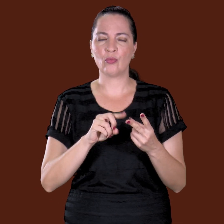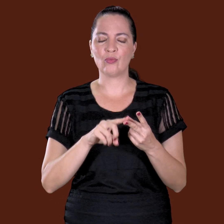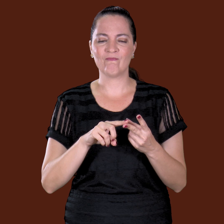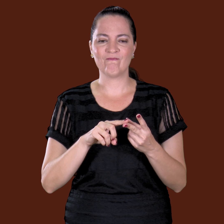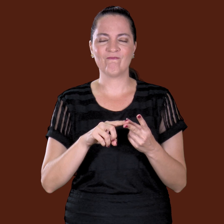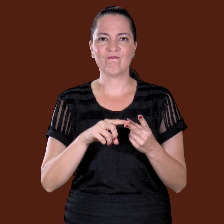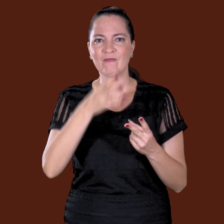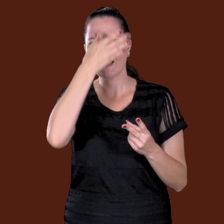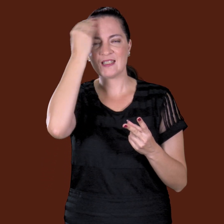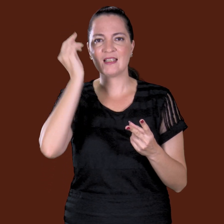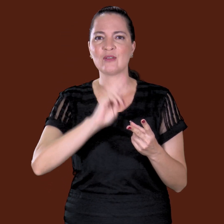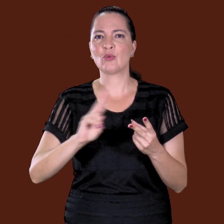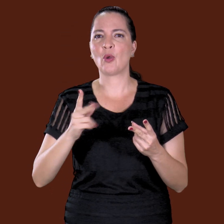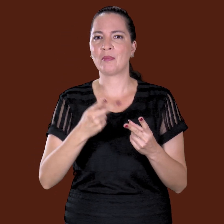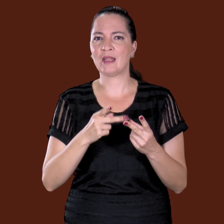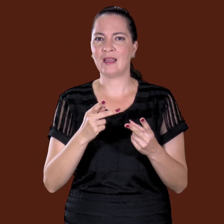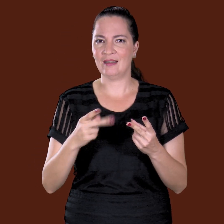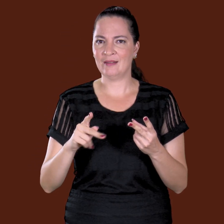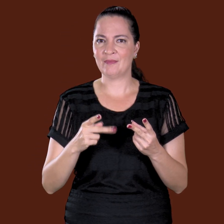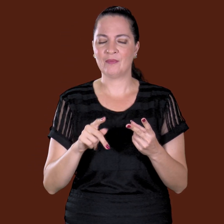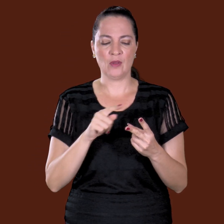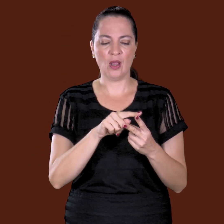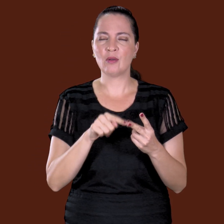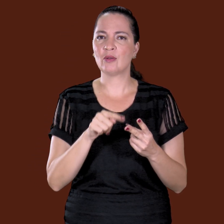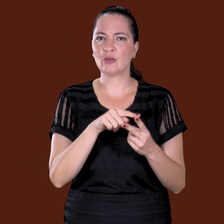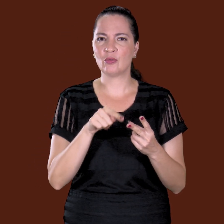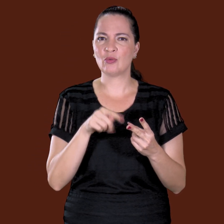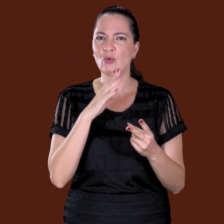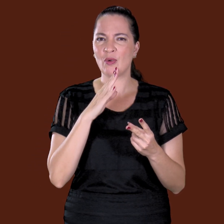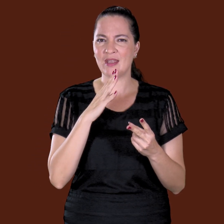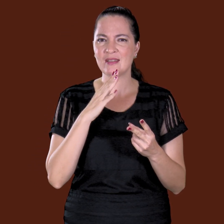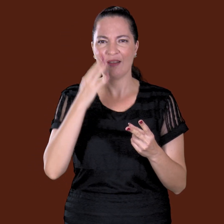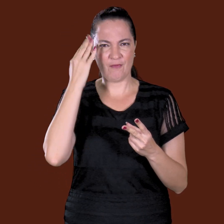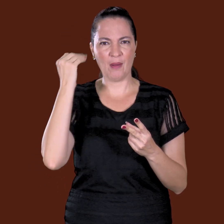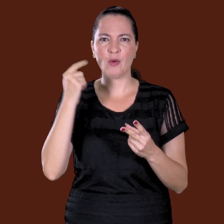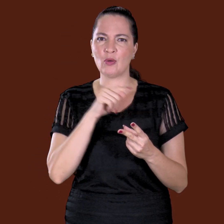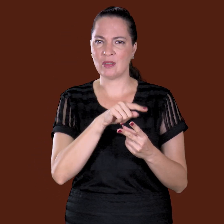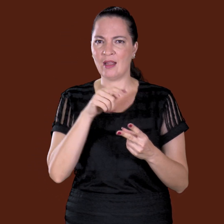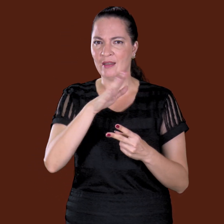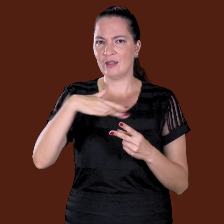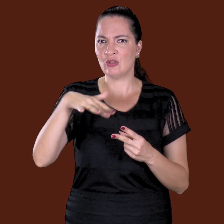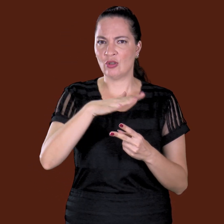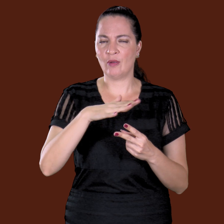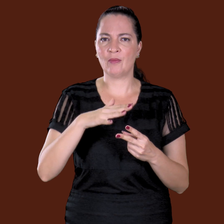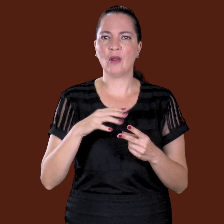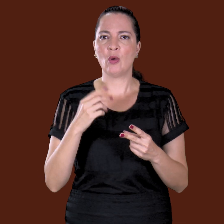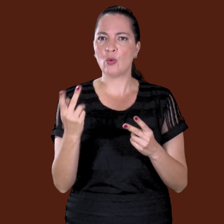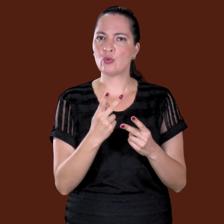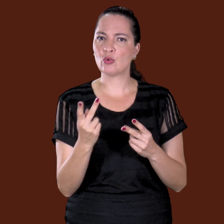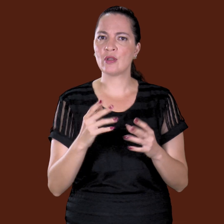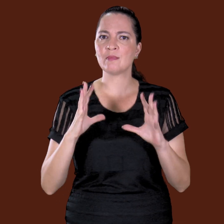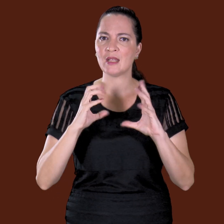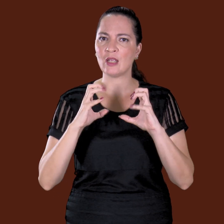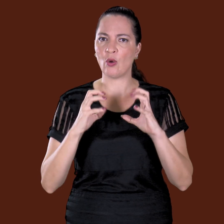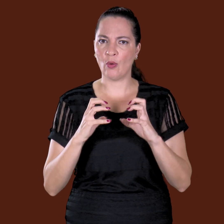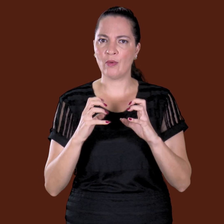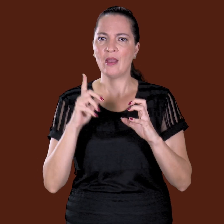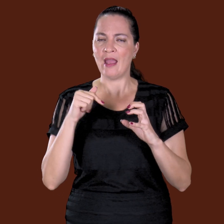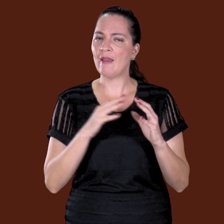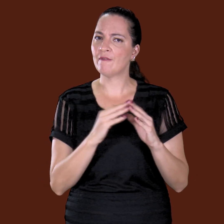outro cara. O que é o nome do outro cara? Louro, todo mundo conhece os dois. Louro Lobo, outro do outro, fugiu o nome. Brigaram, vizinho de cerca.